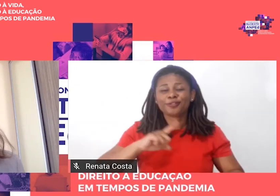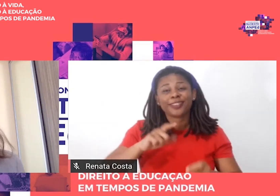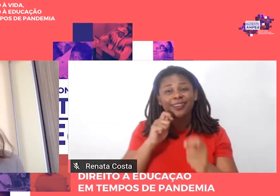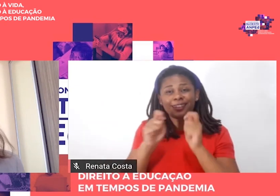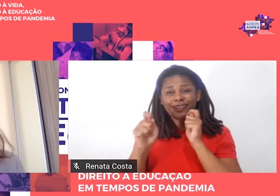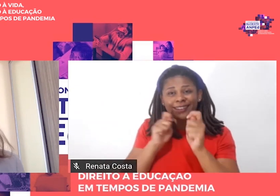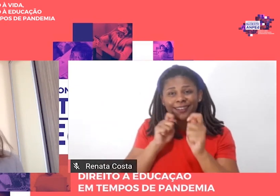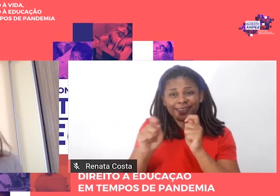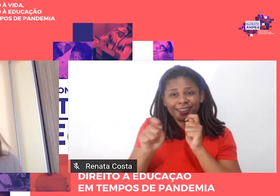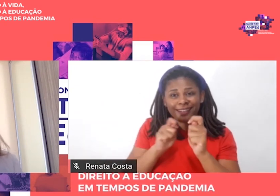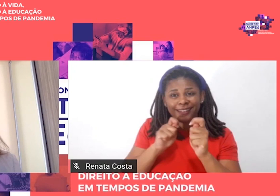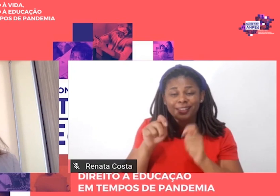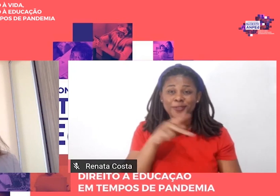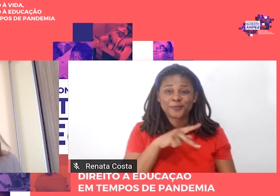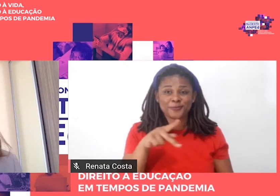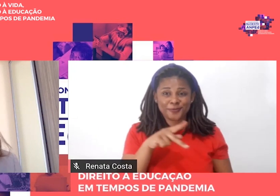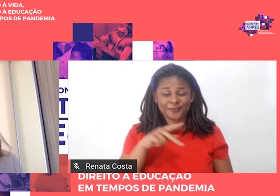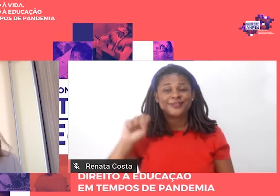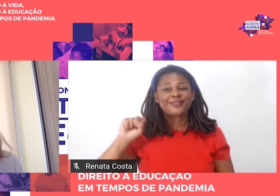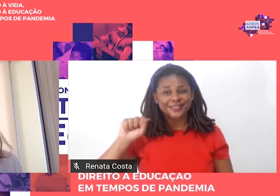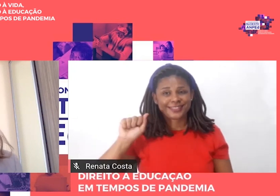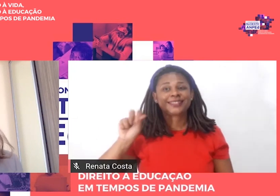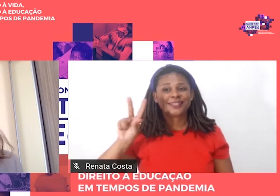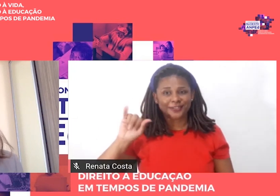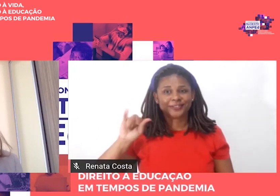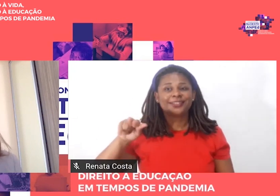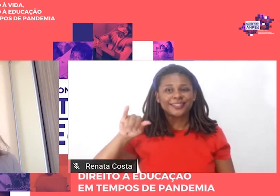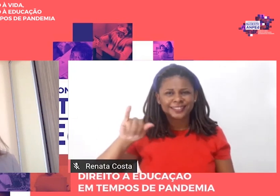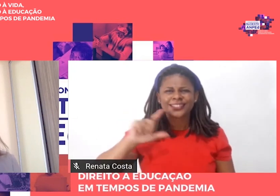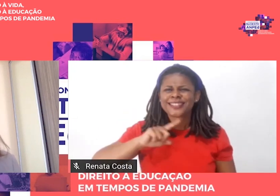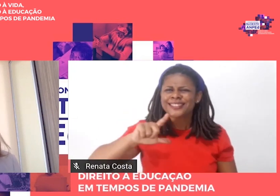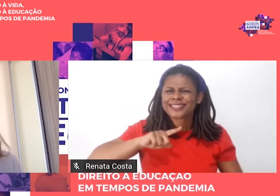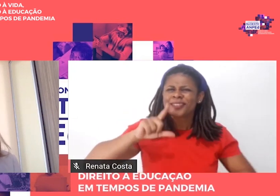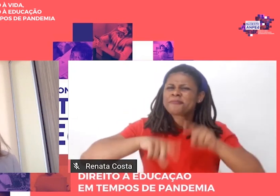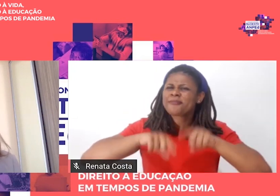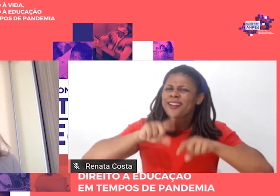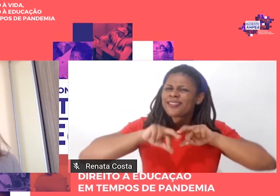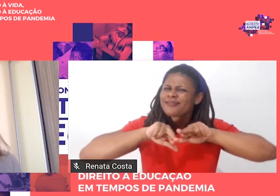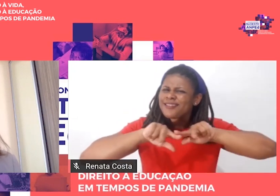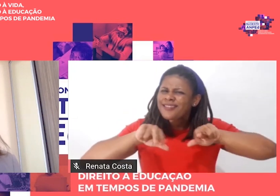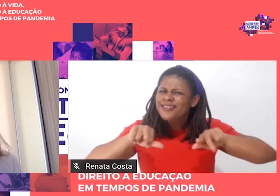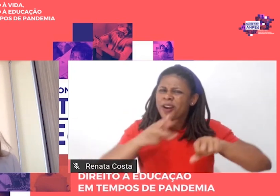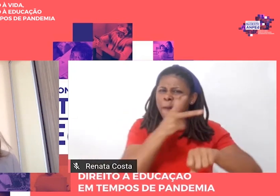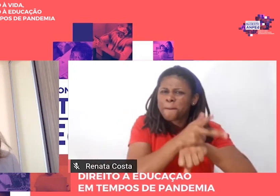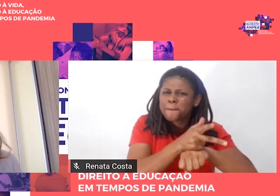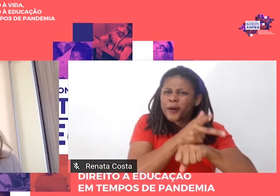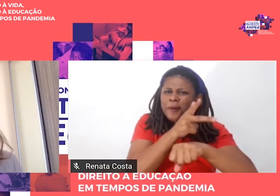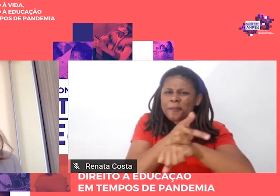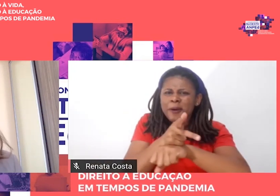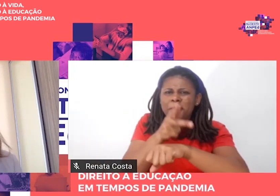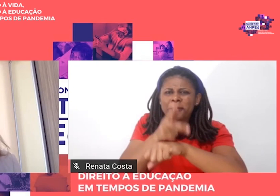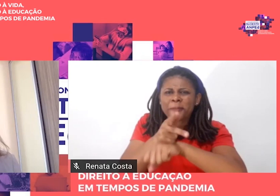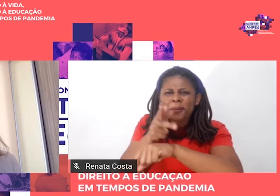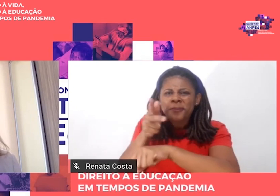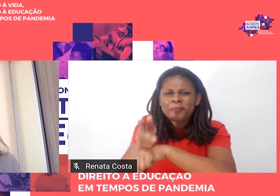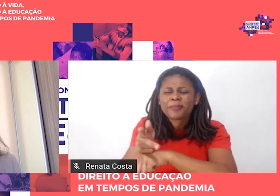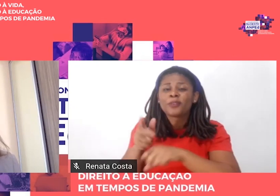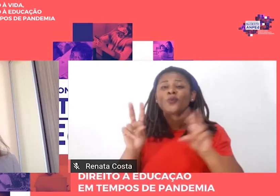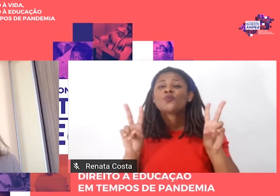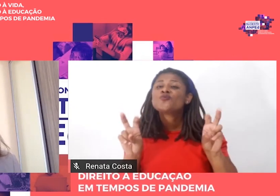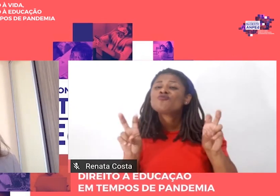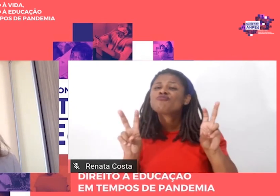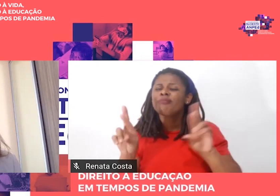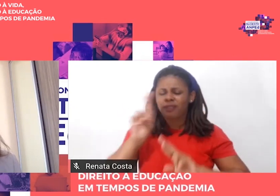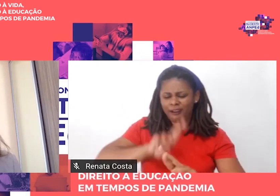Demerval Saviani temos materiais gravados sobre a sua relação com a história da